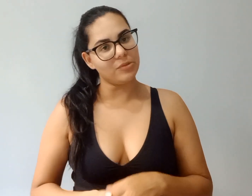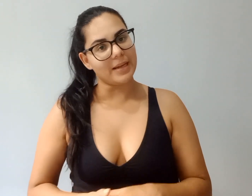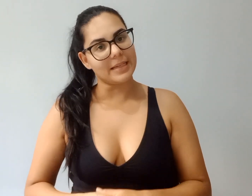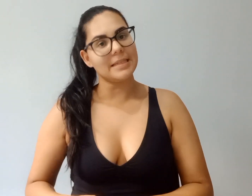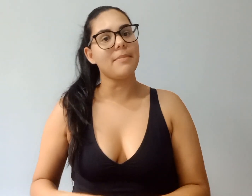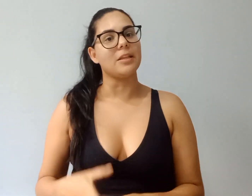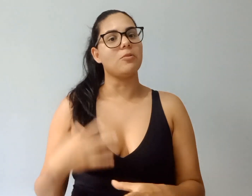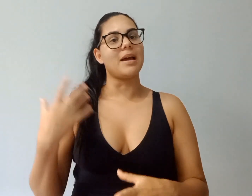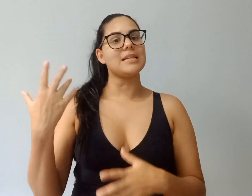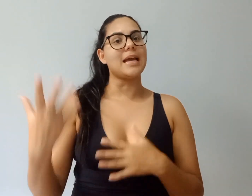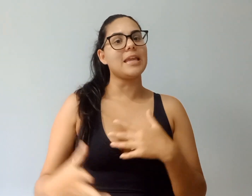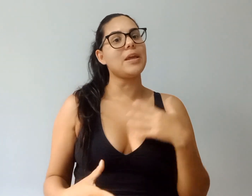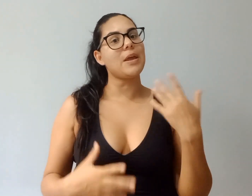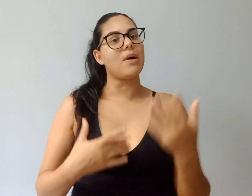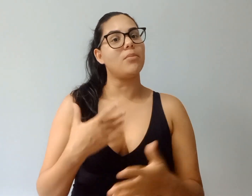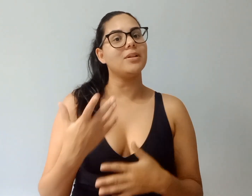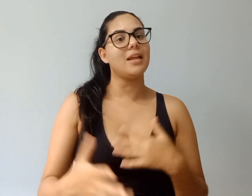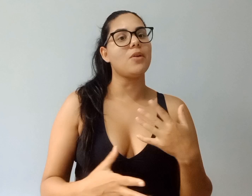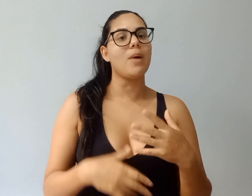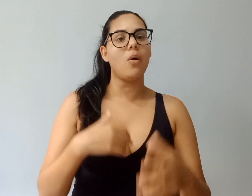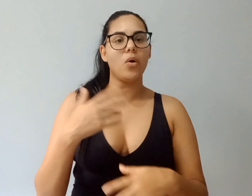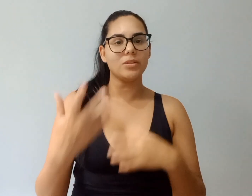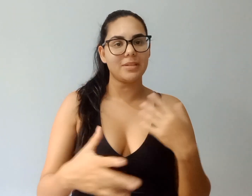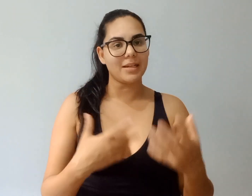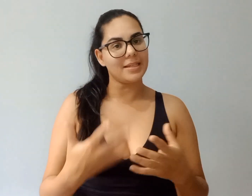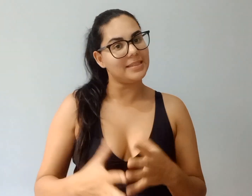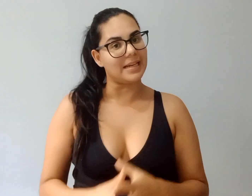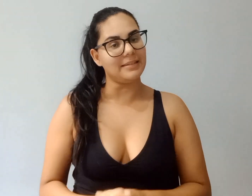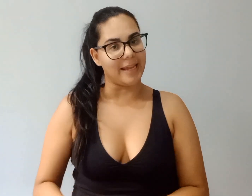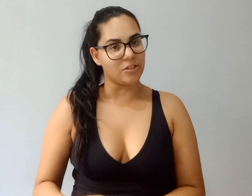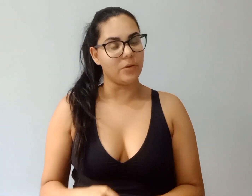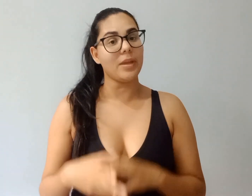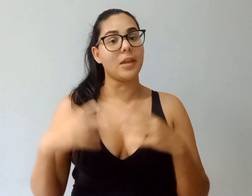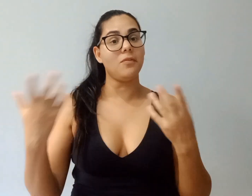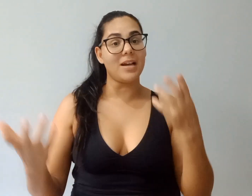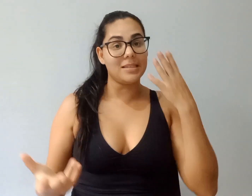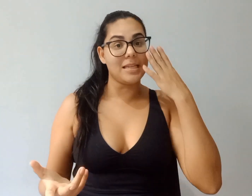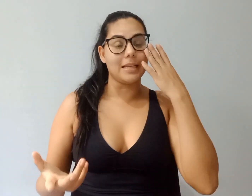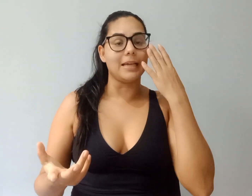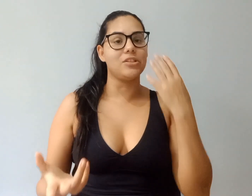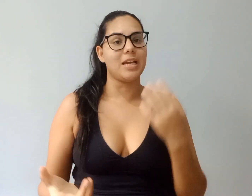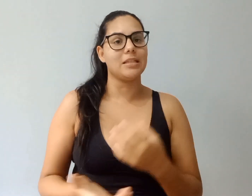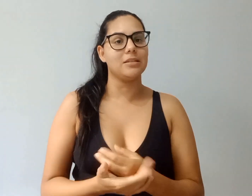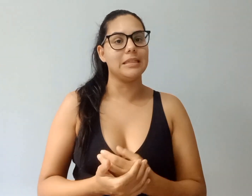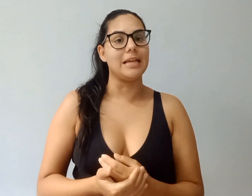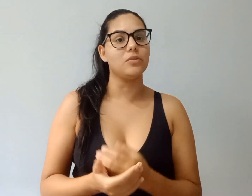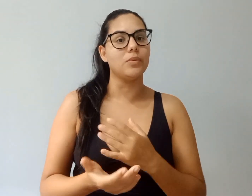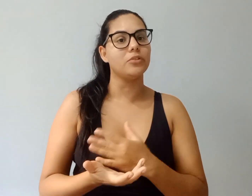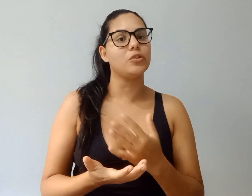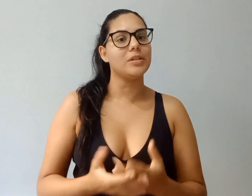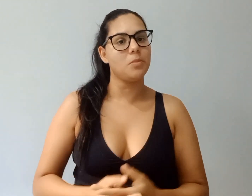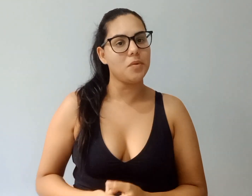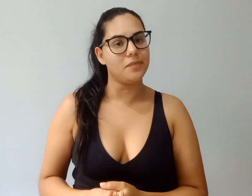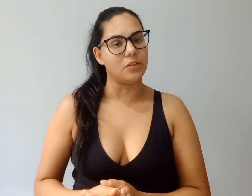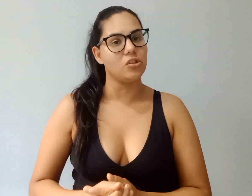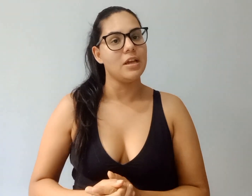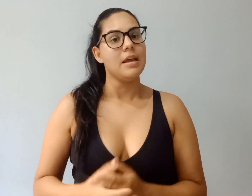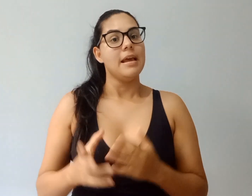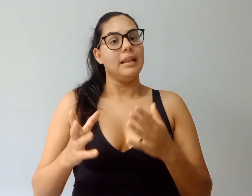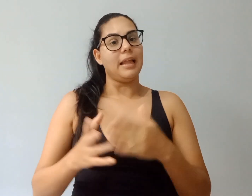emagrecimento, mas aí eu abordei uma outra estratégia. O que que eu fazia na dieta do ano de 2020? Lá